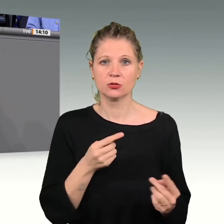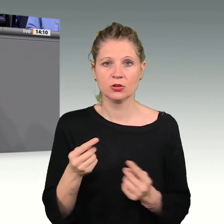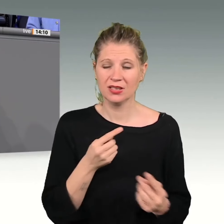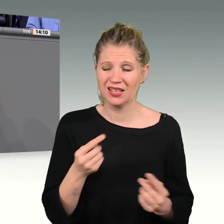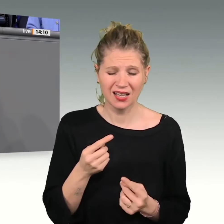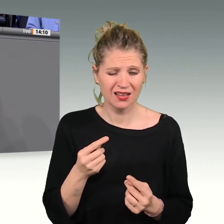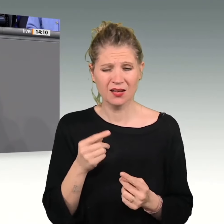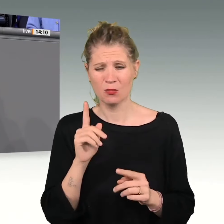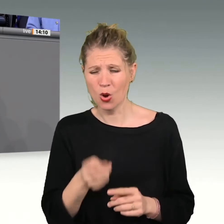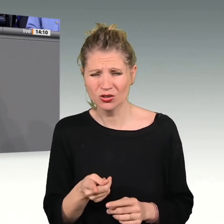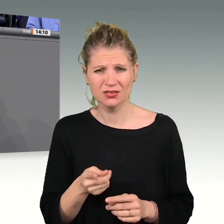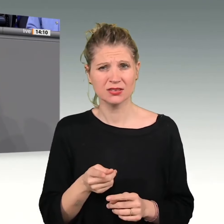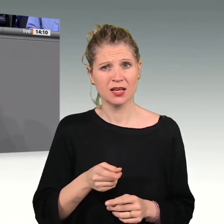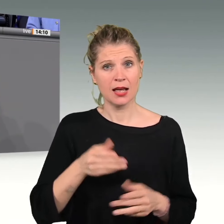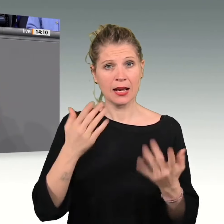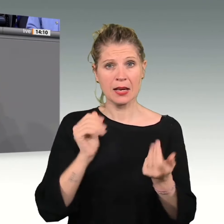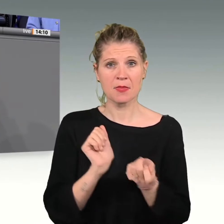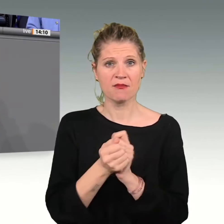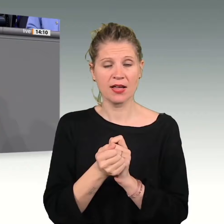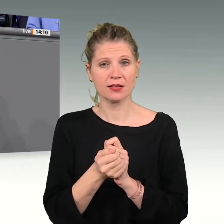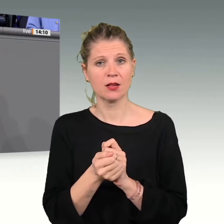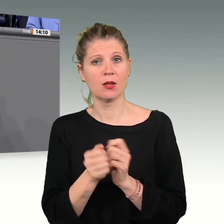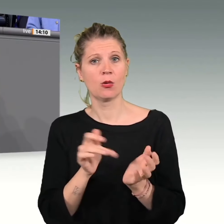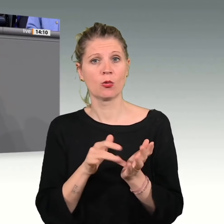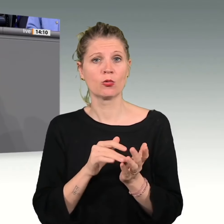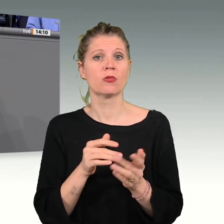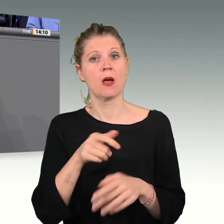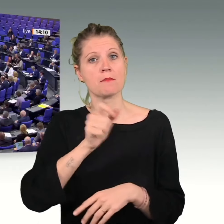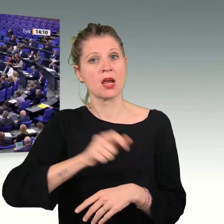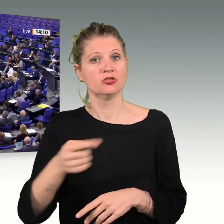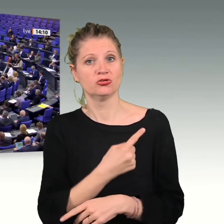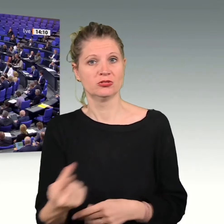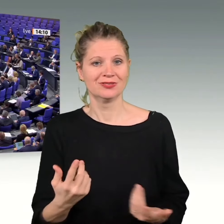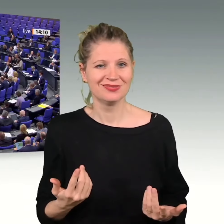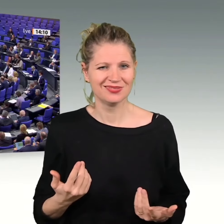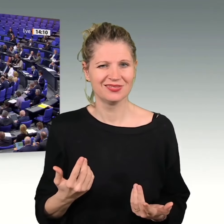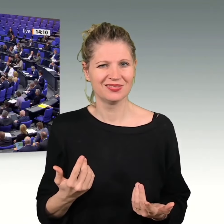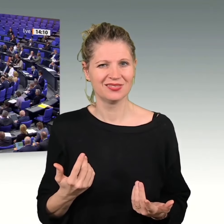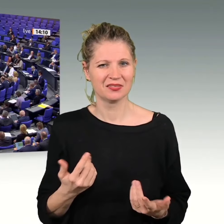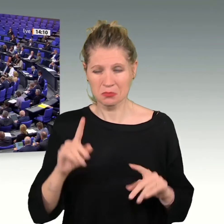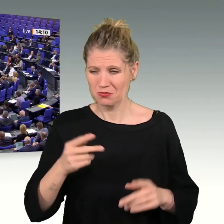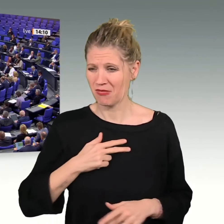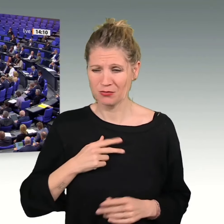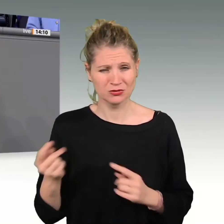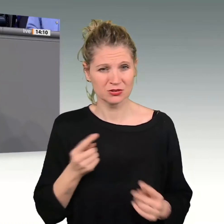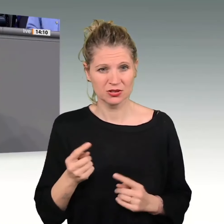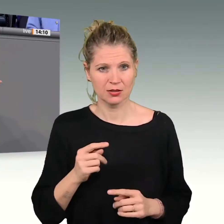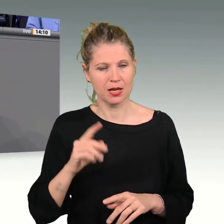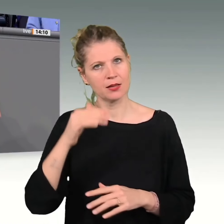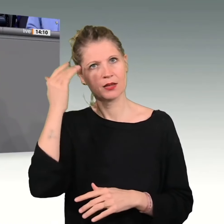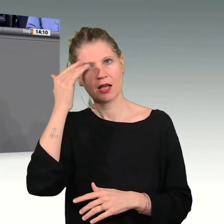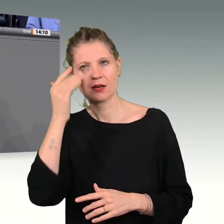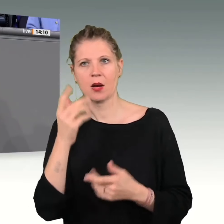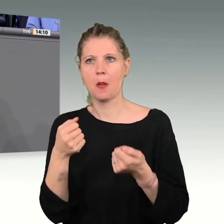debattieren sollten. Das ist völlig absurd. Denn anstatt sich darüber Gedanken zu machen, dass unsere Bundesregierung vielleicht nicht